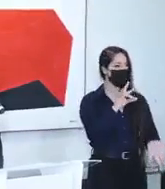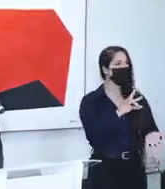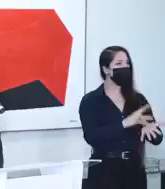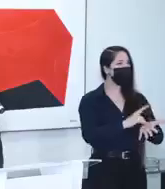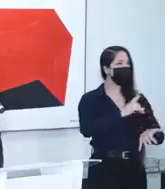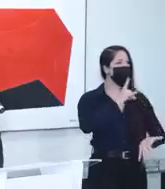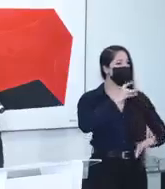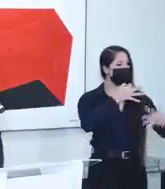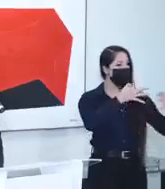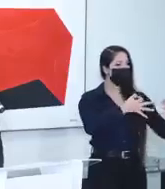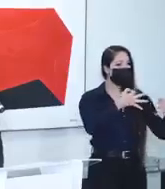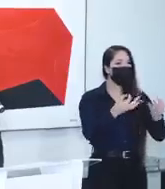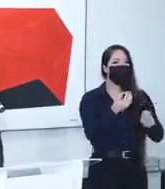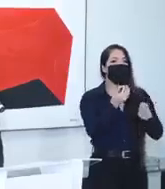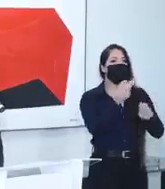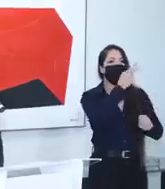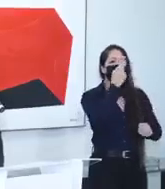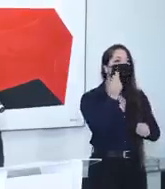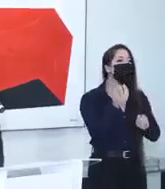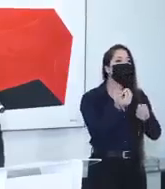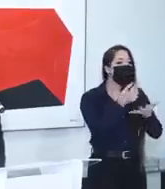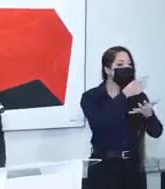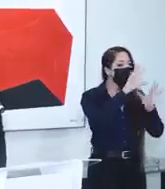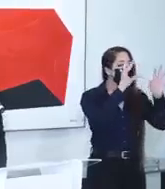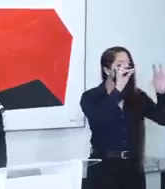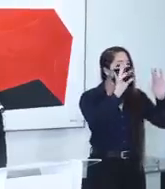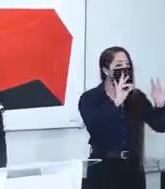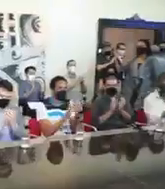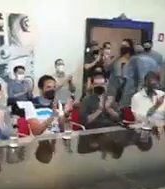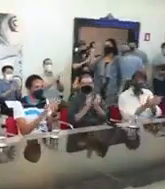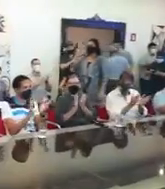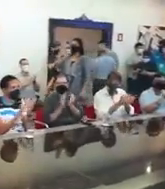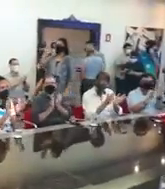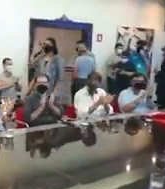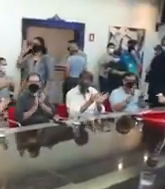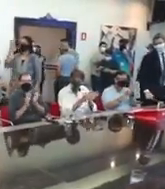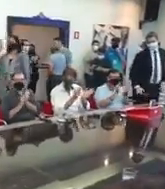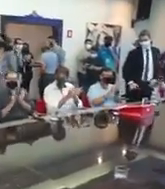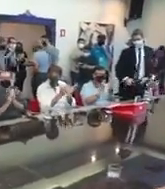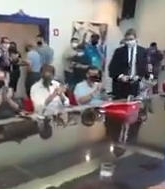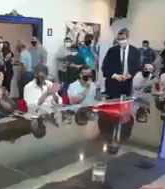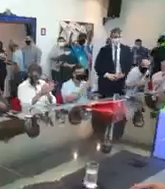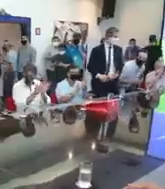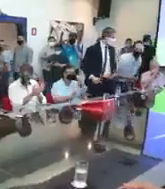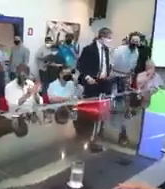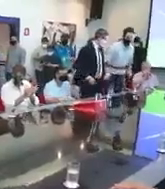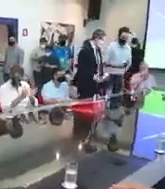data, quem, como, quando, para a gente poder, de fato, o resultado.